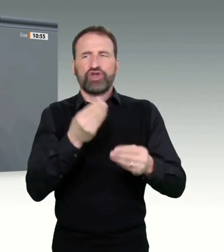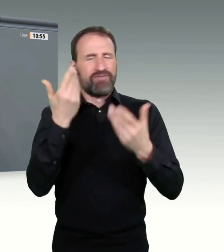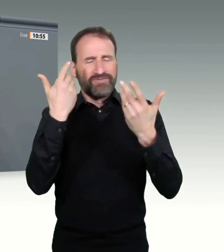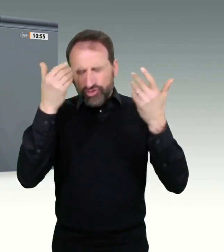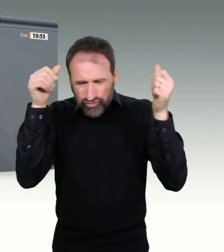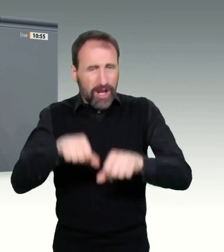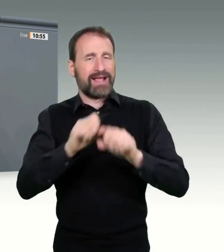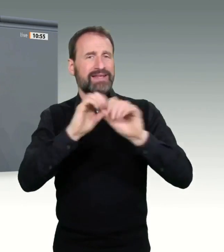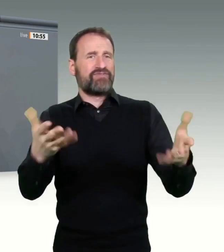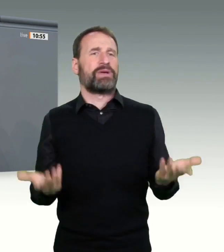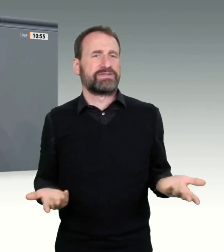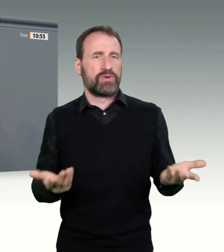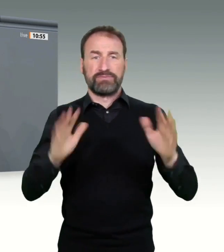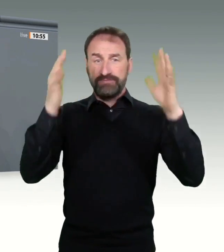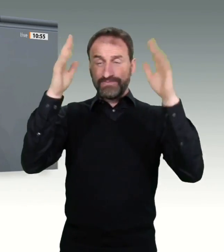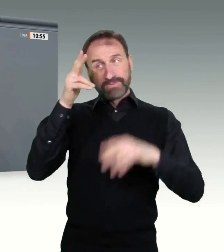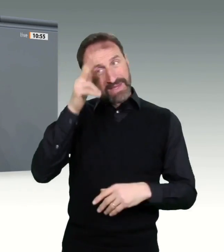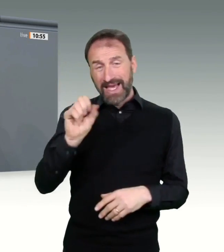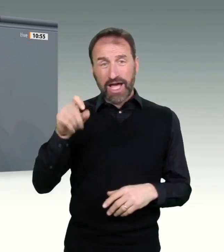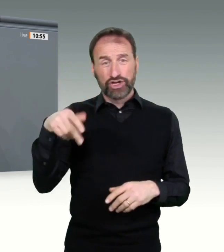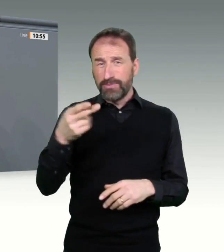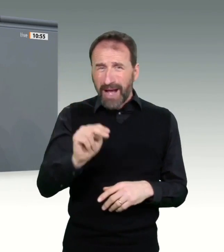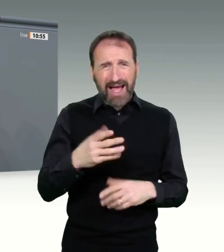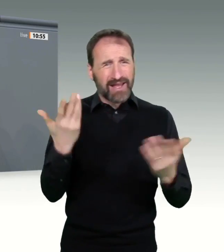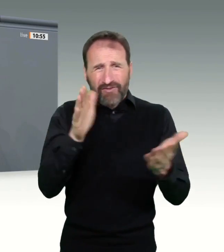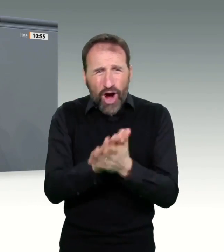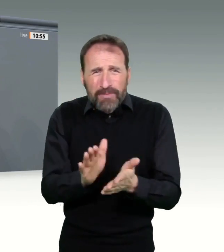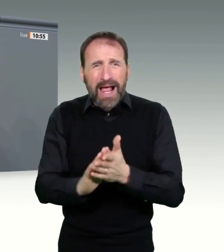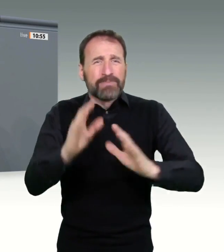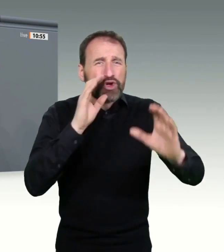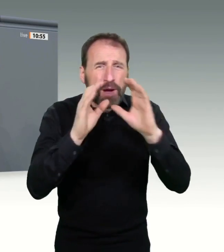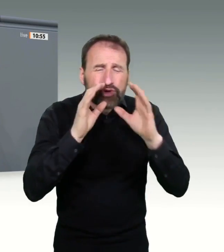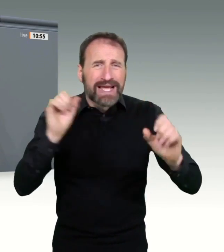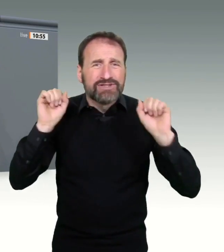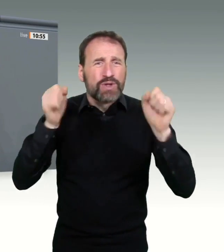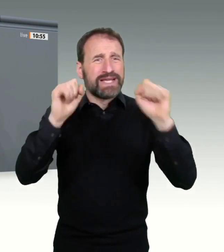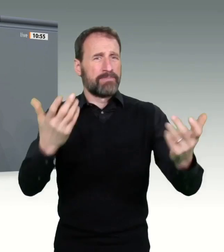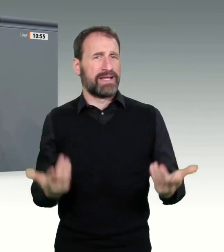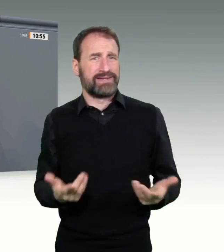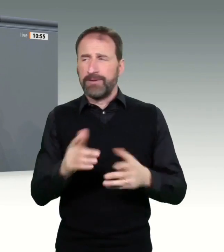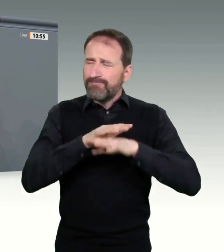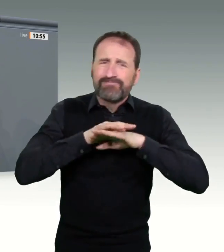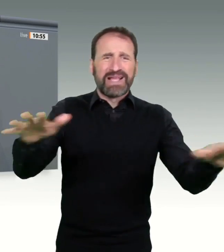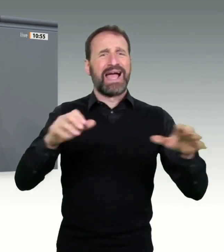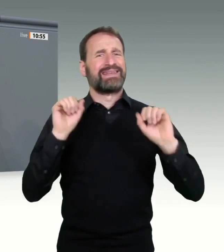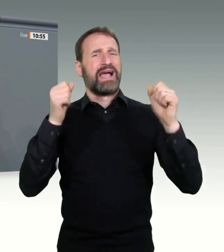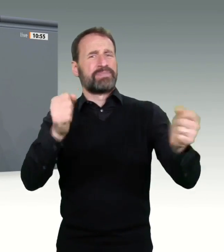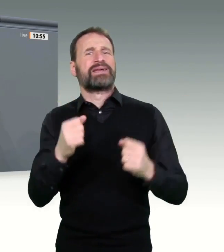endlich dazu kommen, dass die Menschen wissen, womit sie es zu tun haben, welche Probleme es geben könnte, worauf man achtet, was man tun soll, wohin man sich wendet.